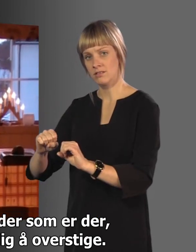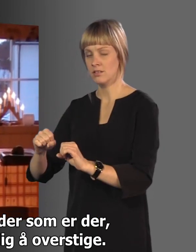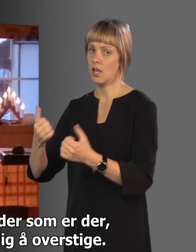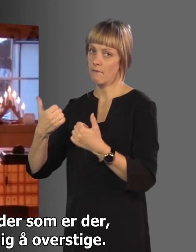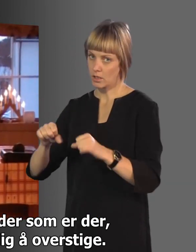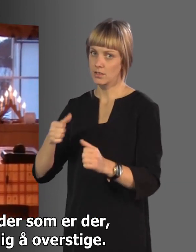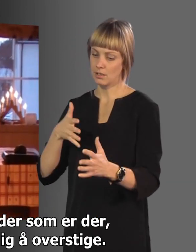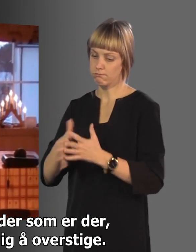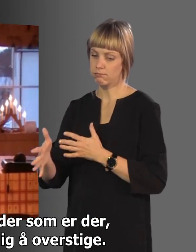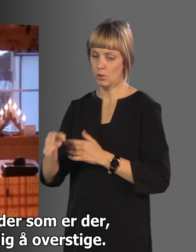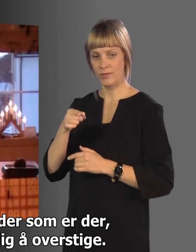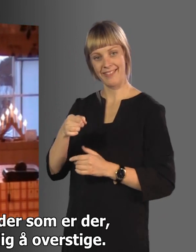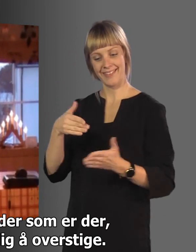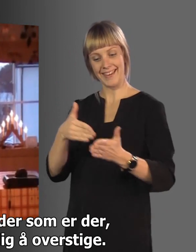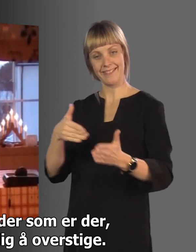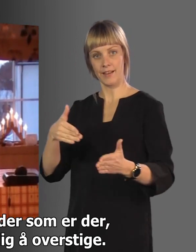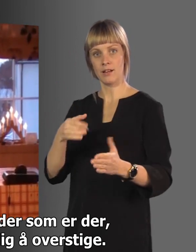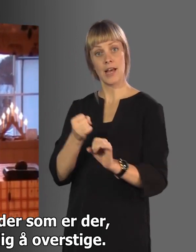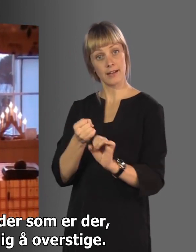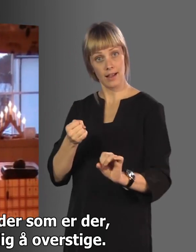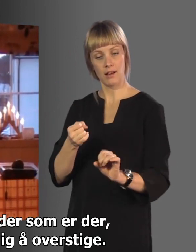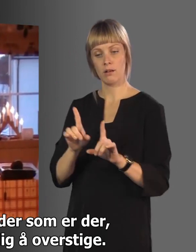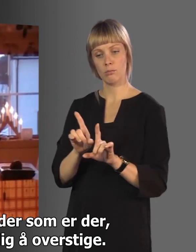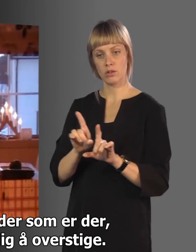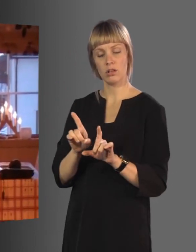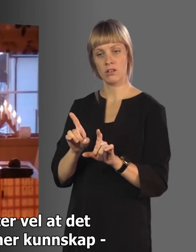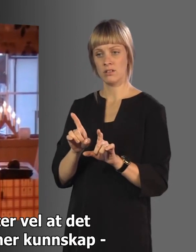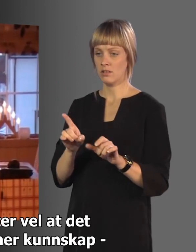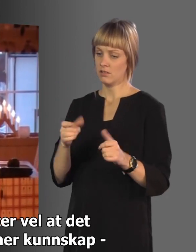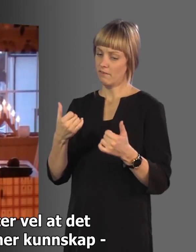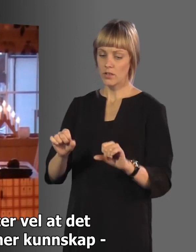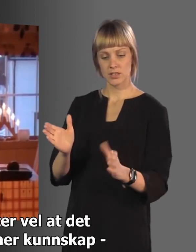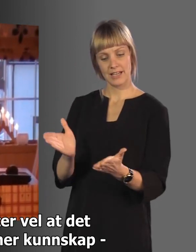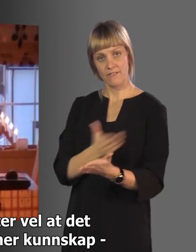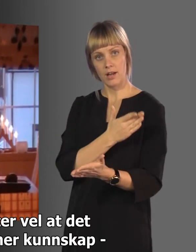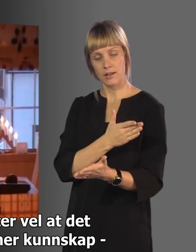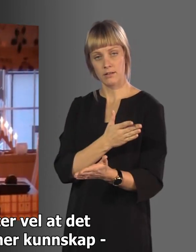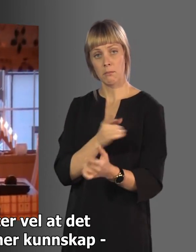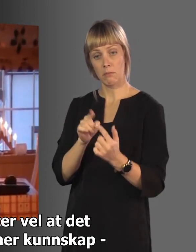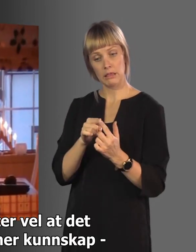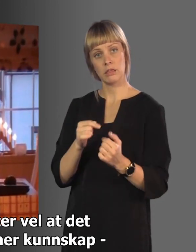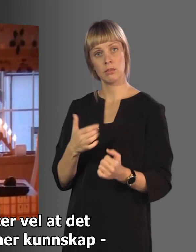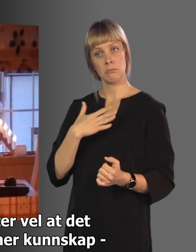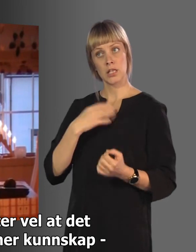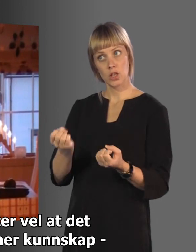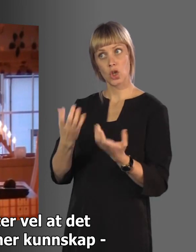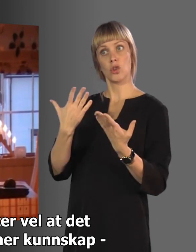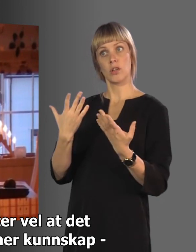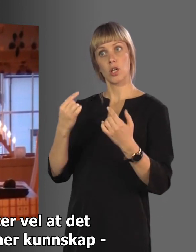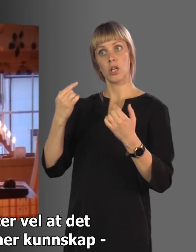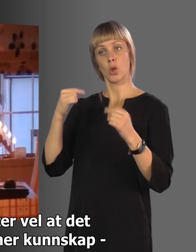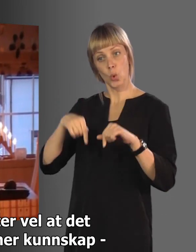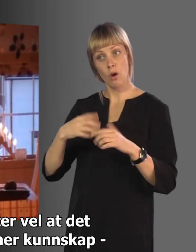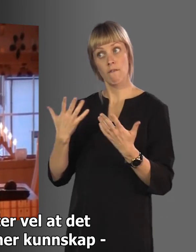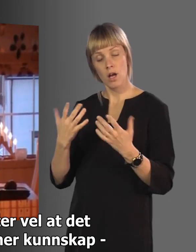Og det er jo et hinder som er der, også med vanskelig overstig, men jeg oppfatter vel at det